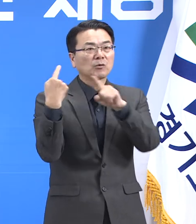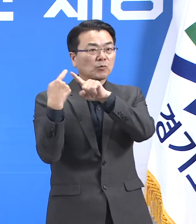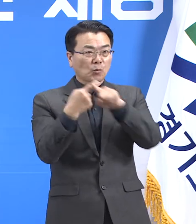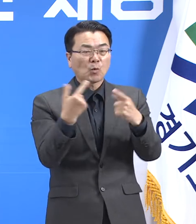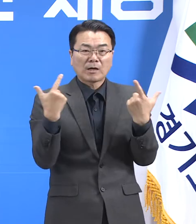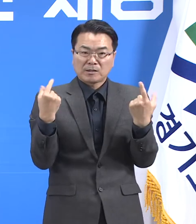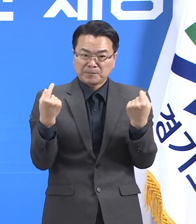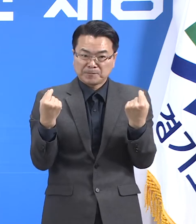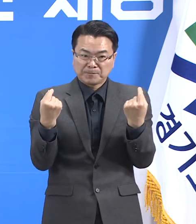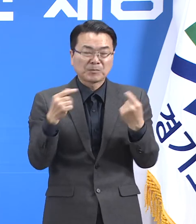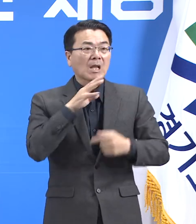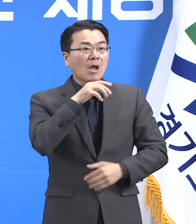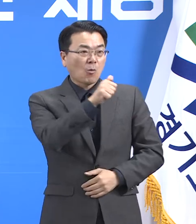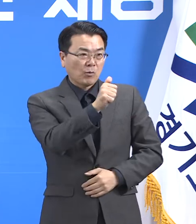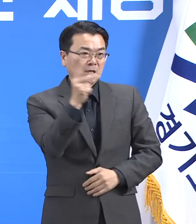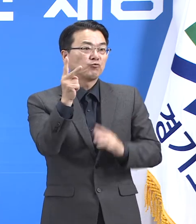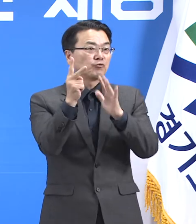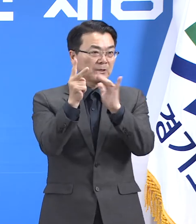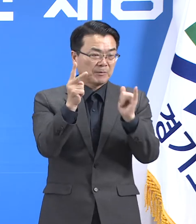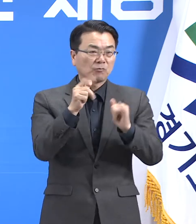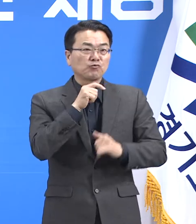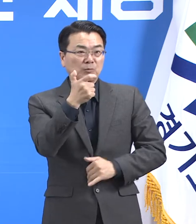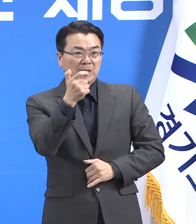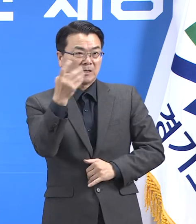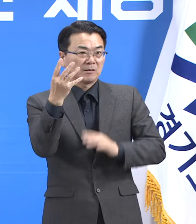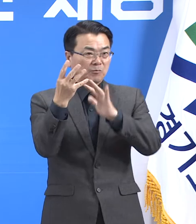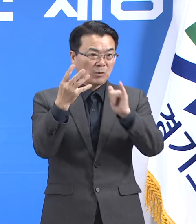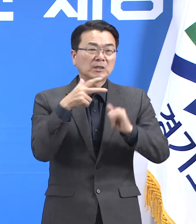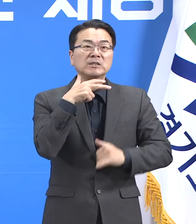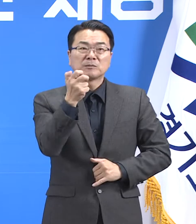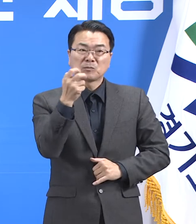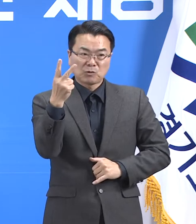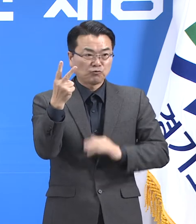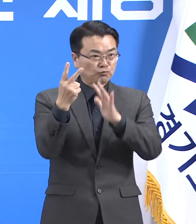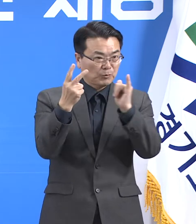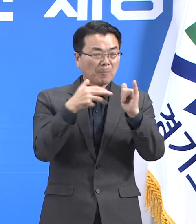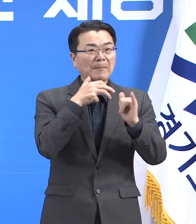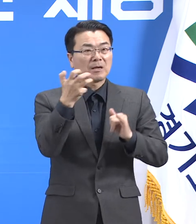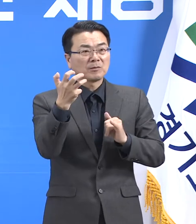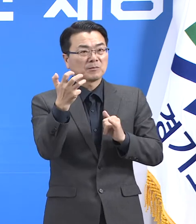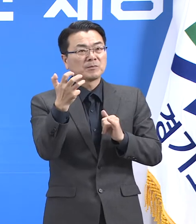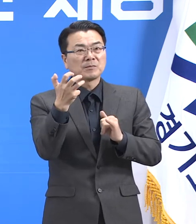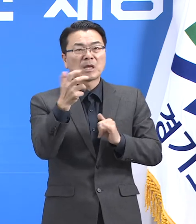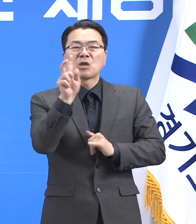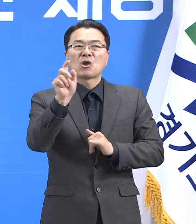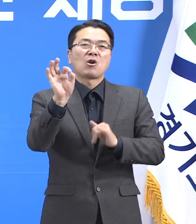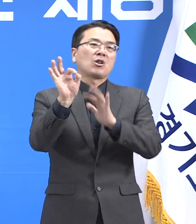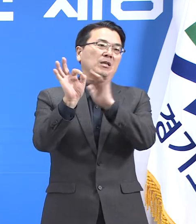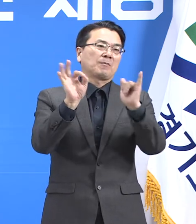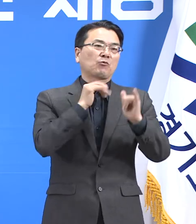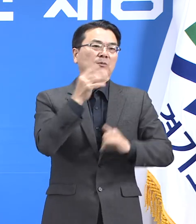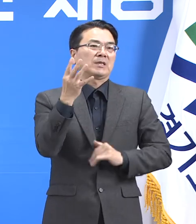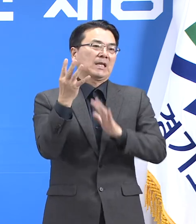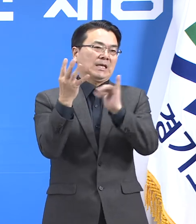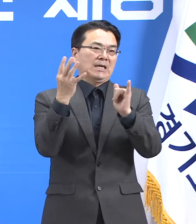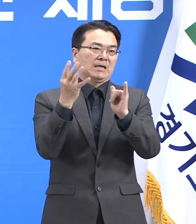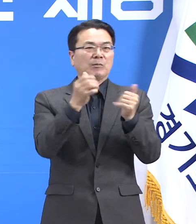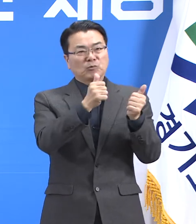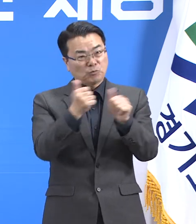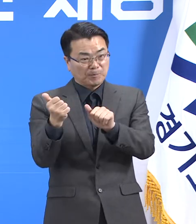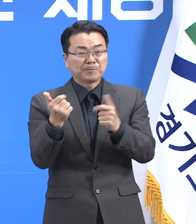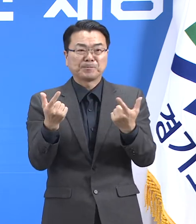연령별로 보면 50대 2명, 60대 4명, 70대 9명, 80대 10명, 90대 4명입니다.